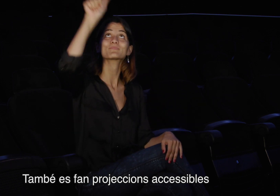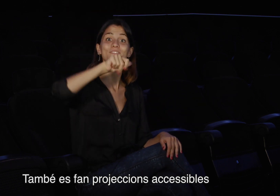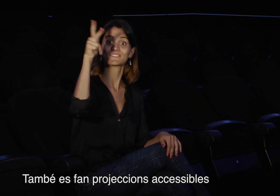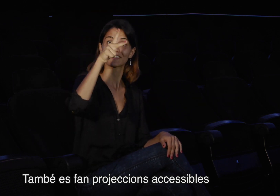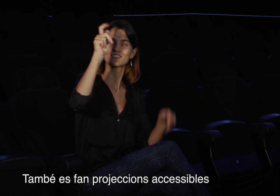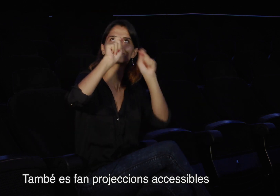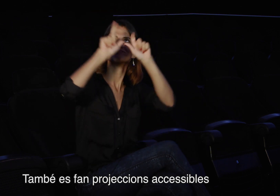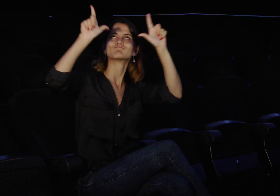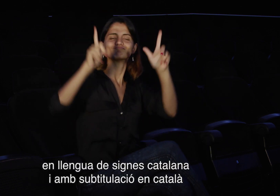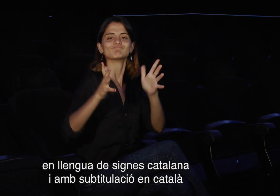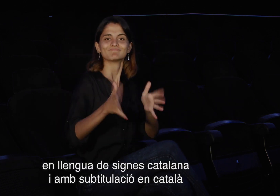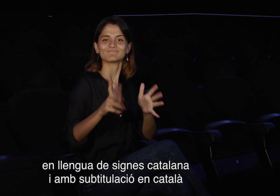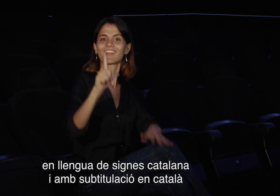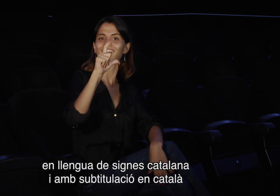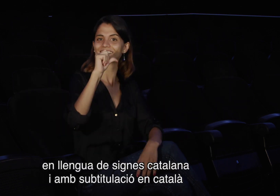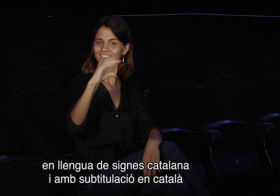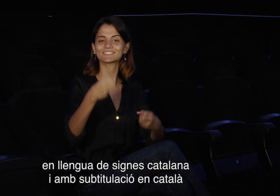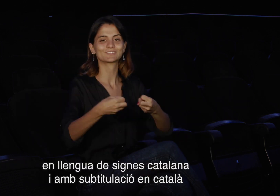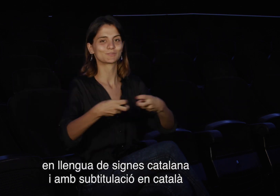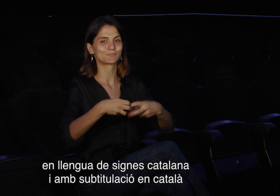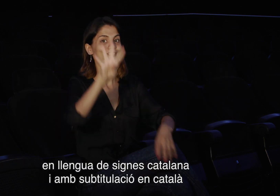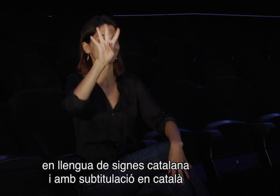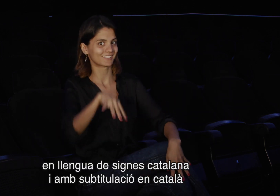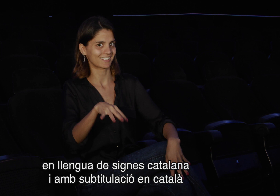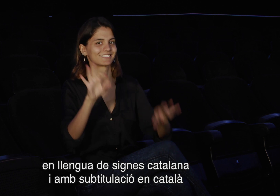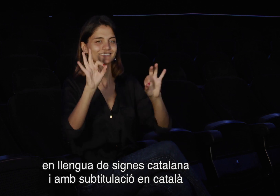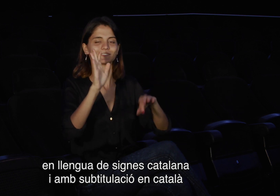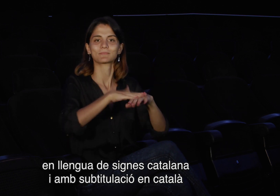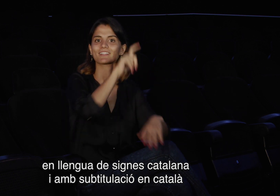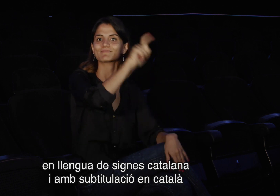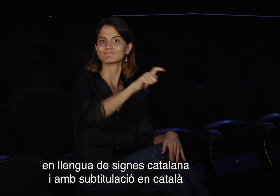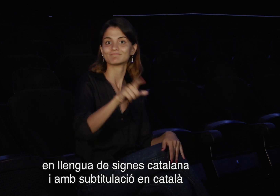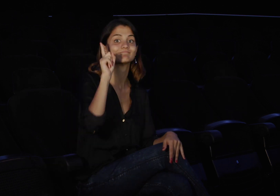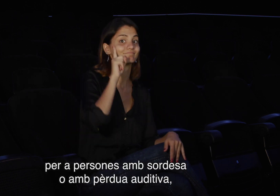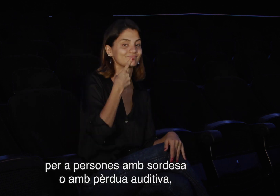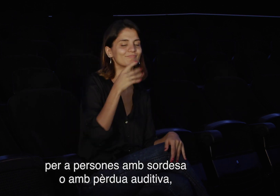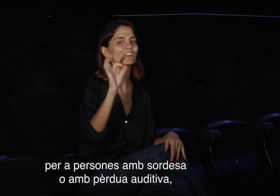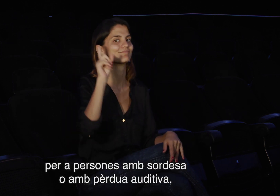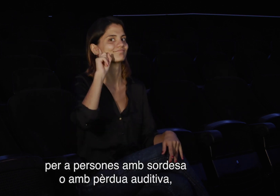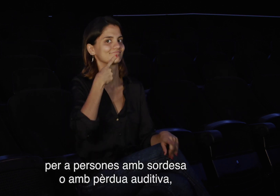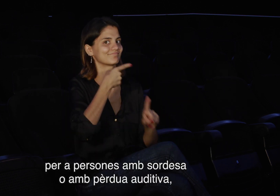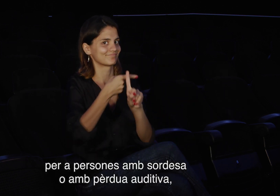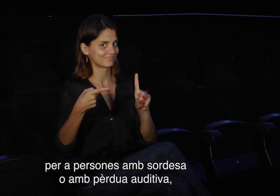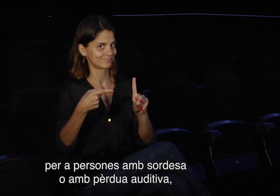accessibles en llengua de signes catalana i amb subtitulació en català per a persones amb sordesa o amb pèrdua auditiva.